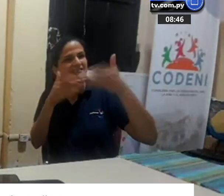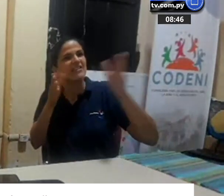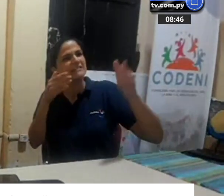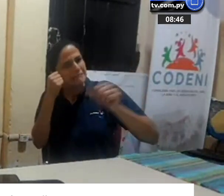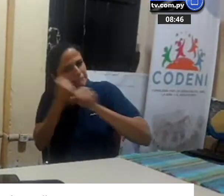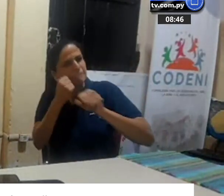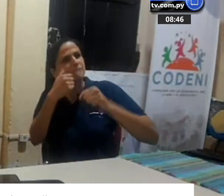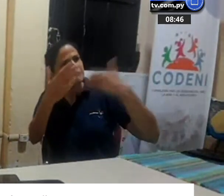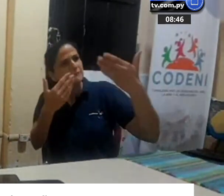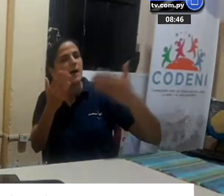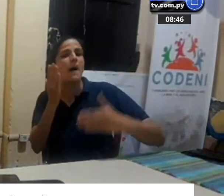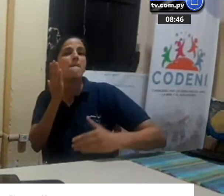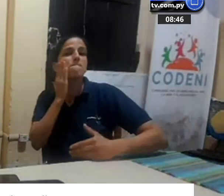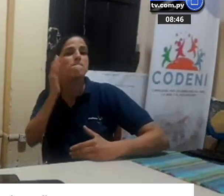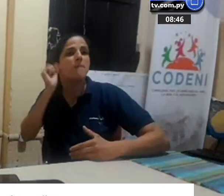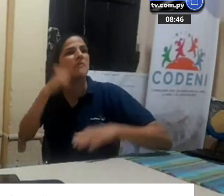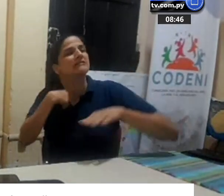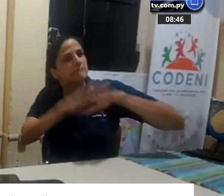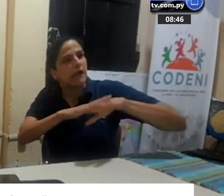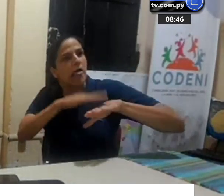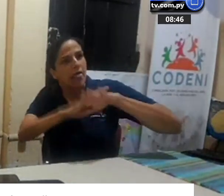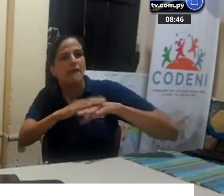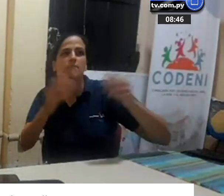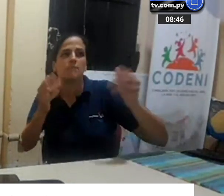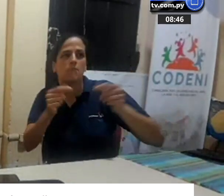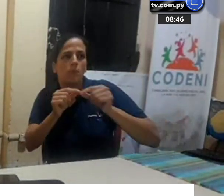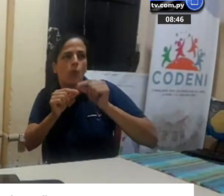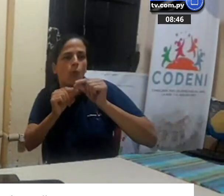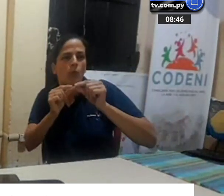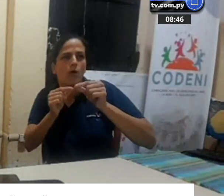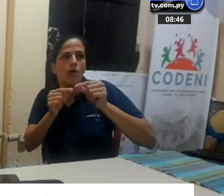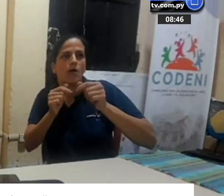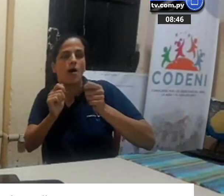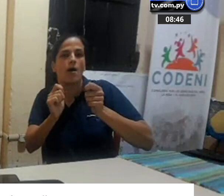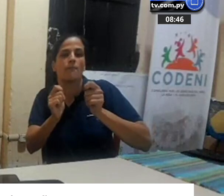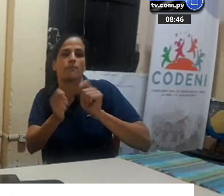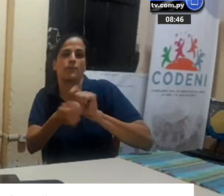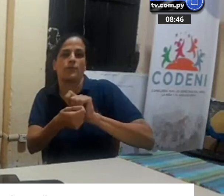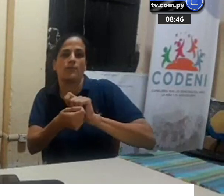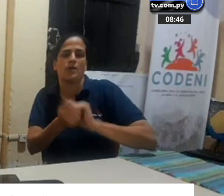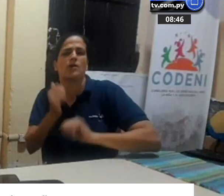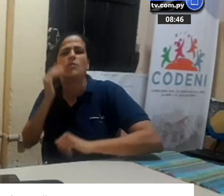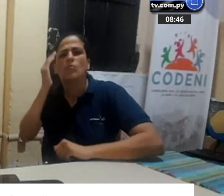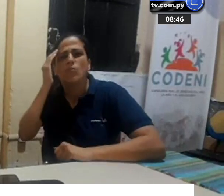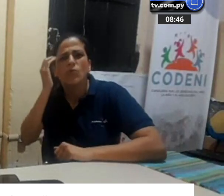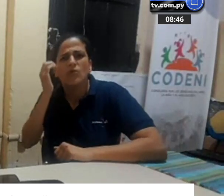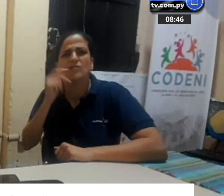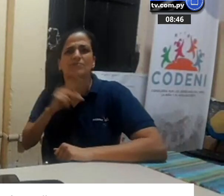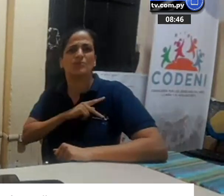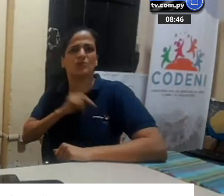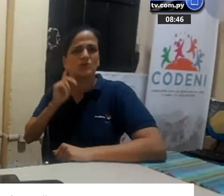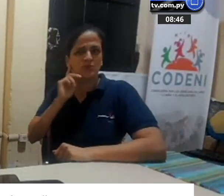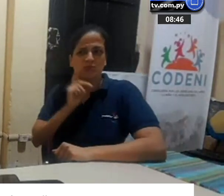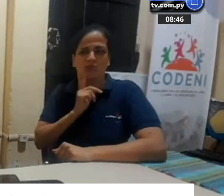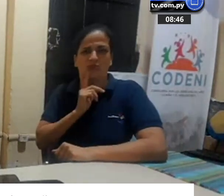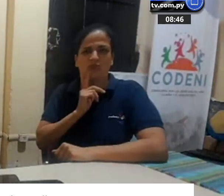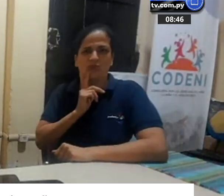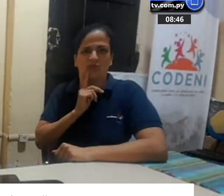ayudan para romper las barreras de la comunicación. Y aquellas personas que también son visitadas, para que todo esto vaya cambiando,